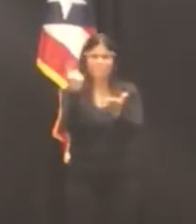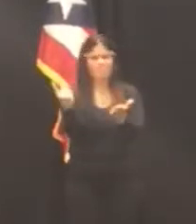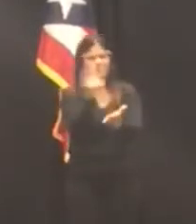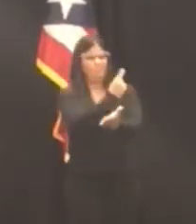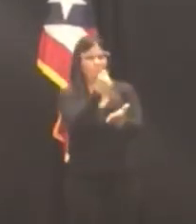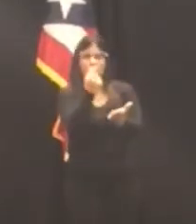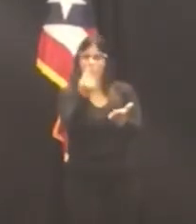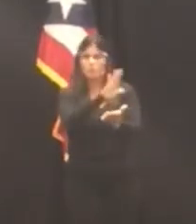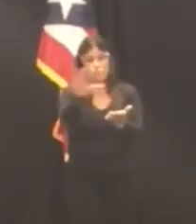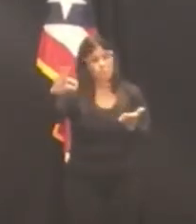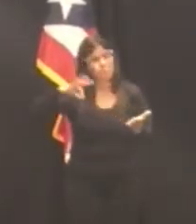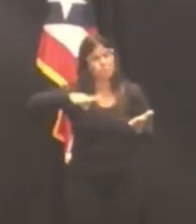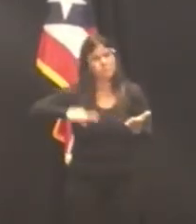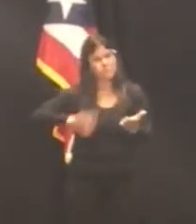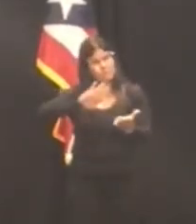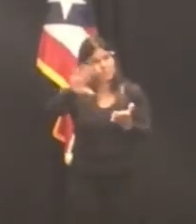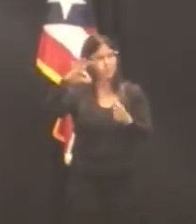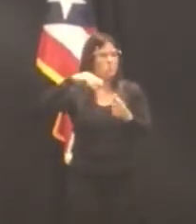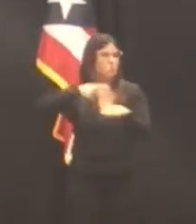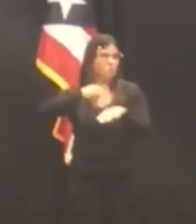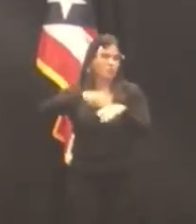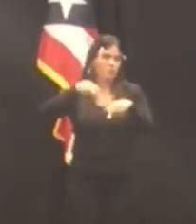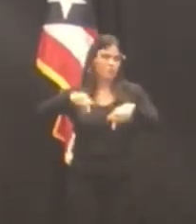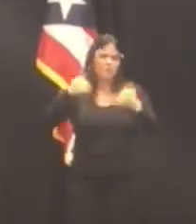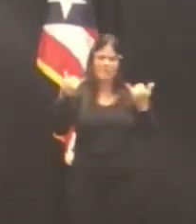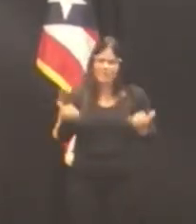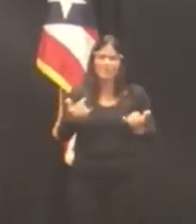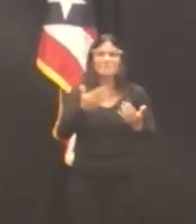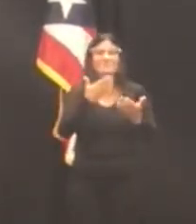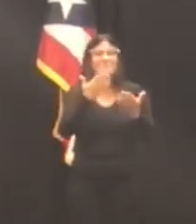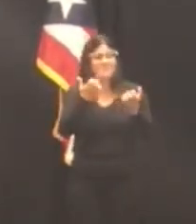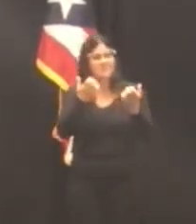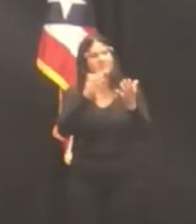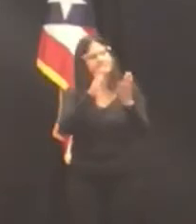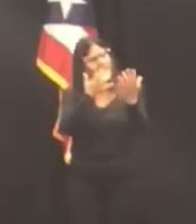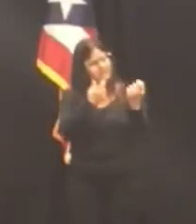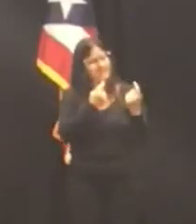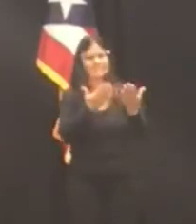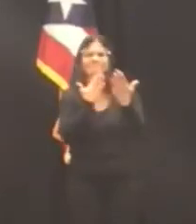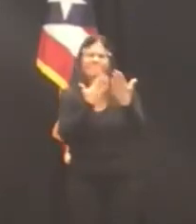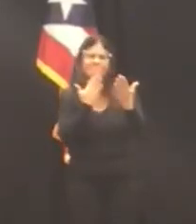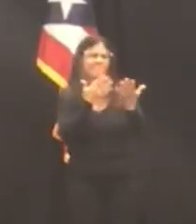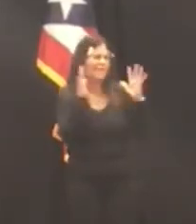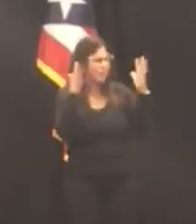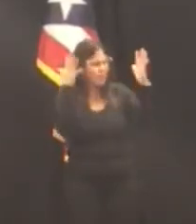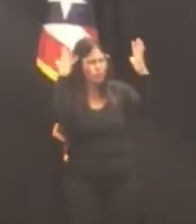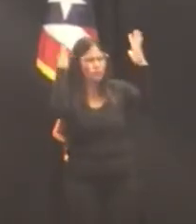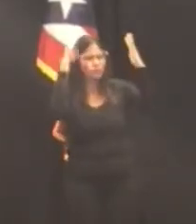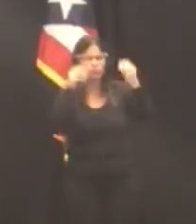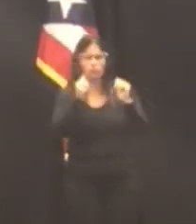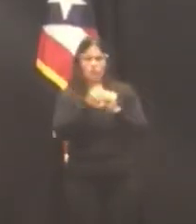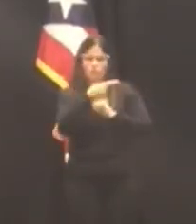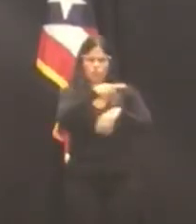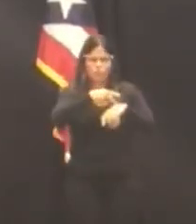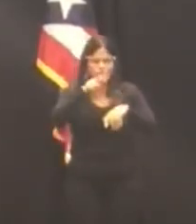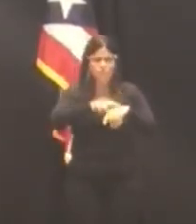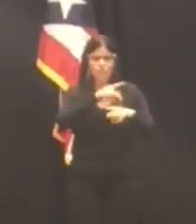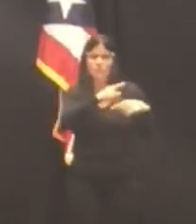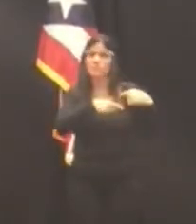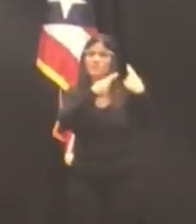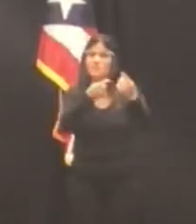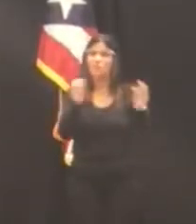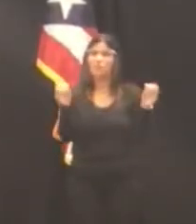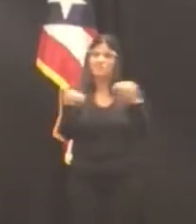Don Kermit, muchas felicidades. Gracias por aceptar el servir a Puerto Rico desde la oficina del Contralor.